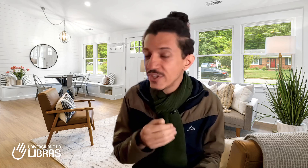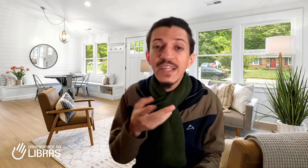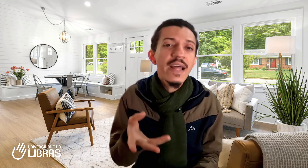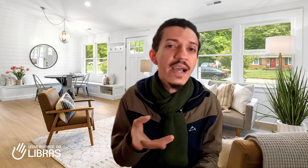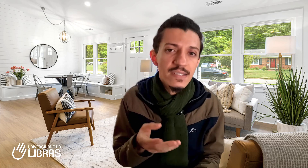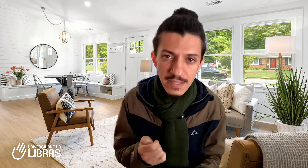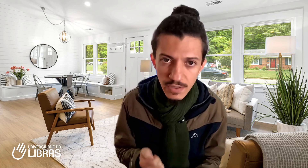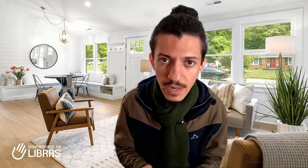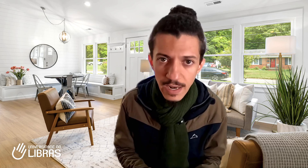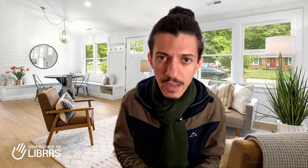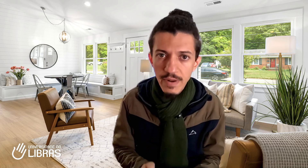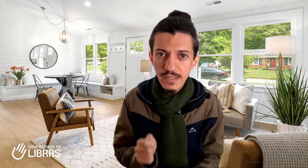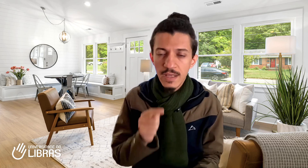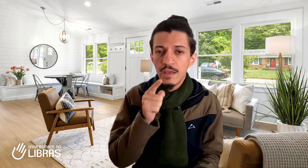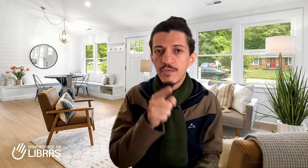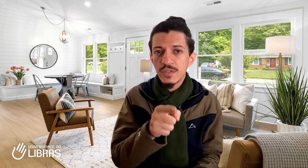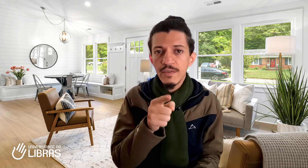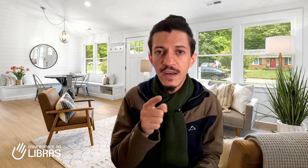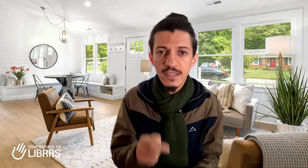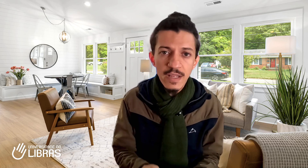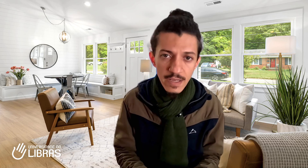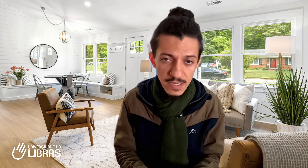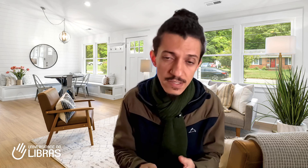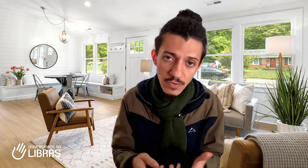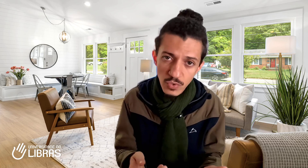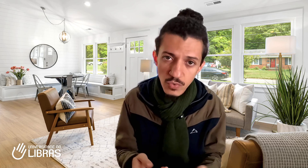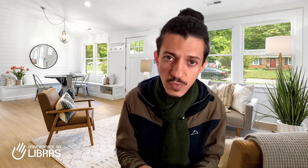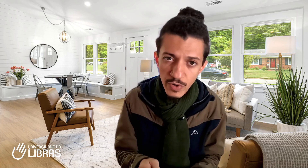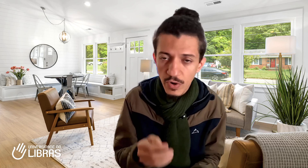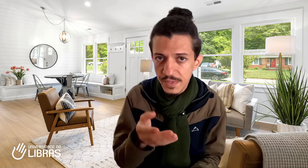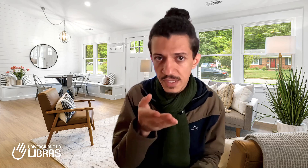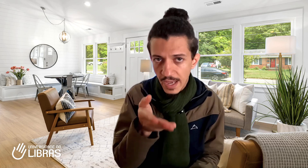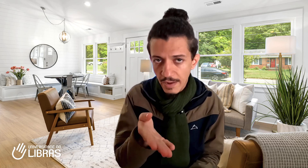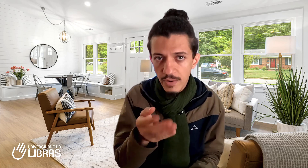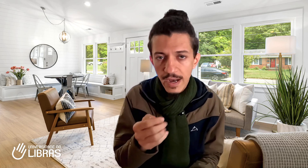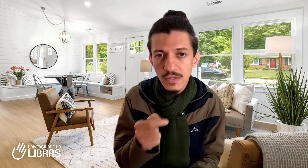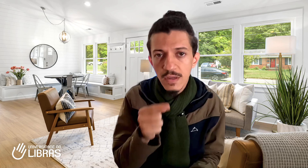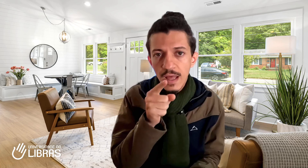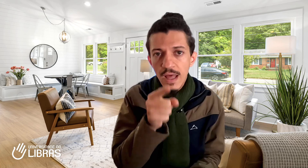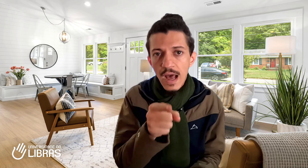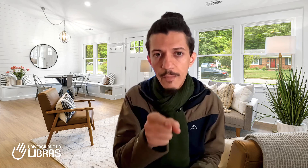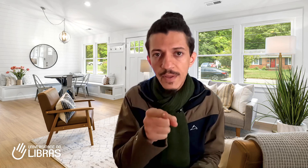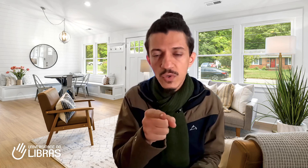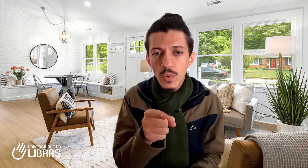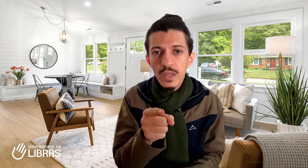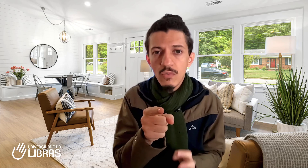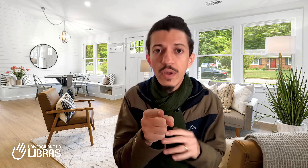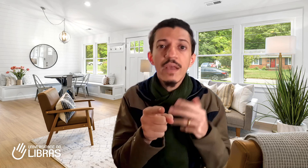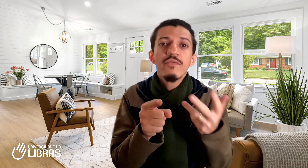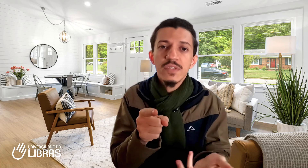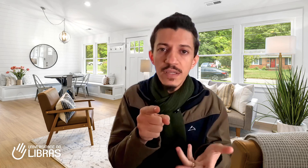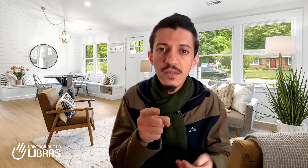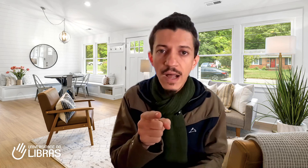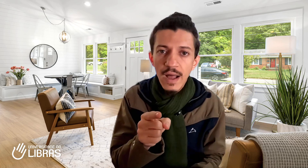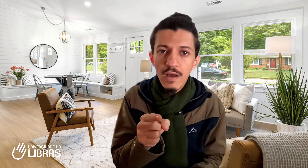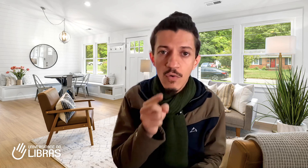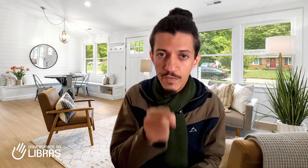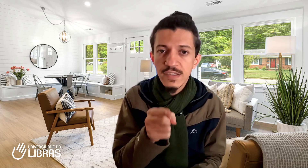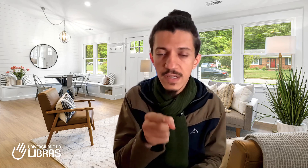indexação na Libras, em que você faz indexação de um dos pronomes, que é, no caso, a pessoa com quem você está conversando.